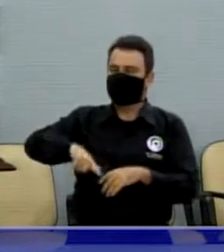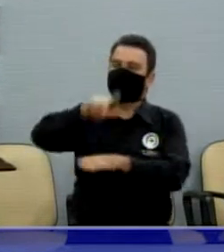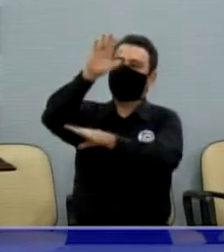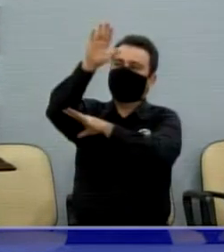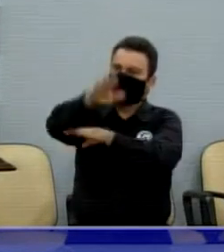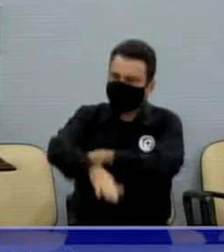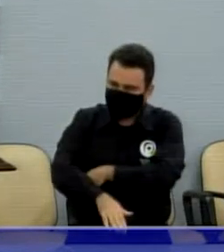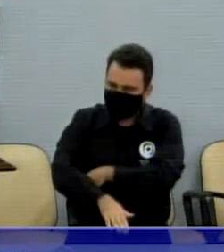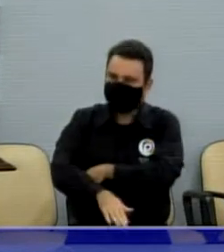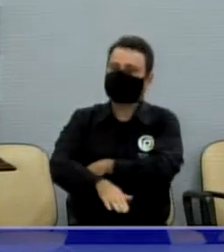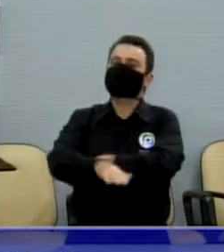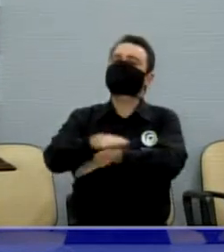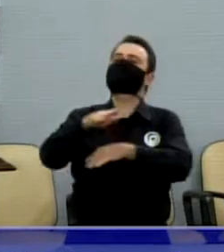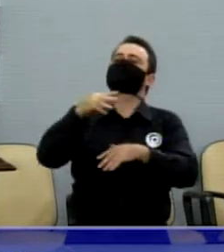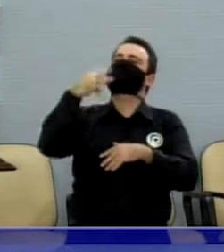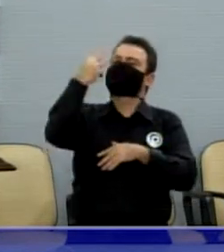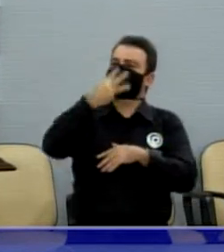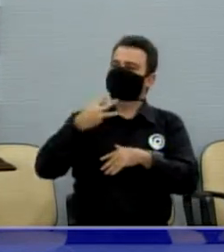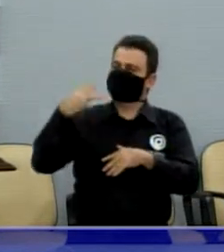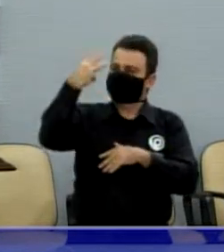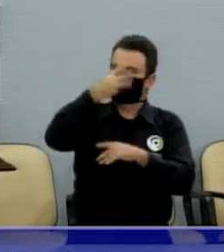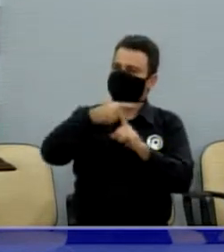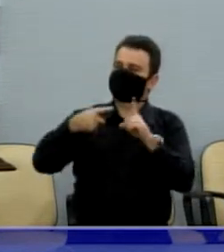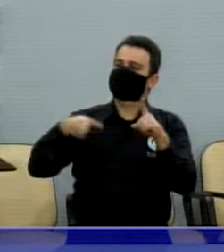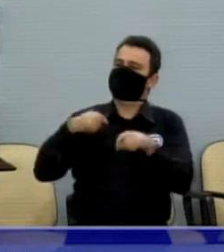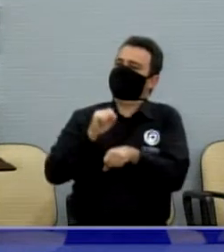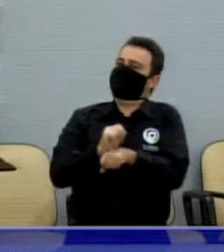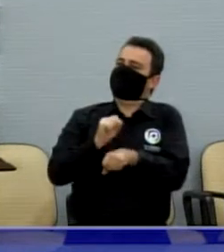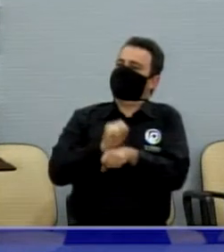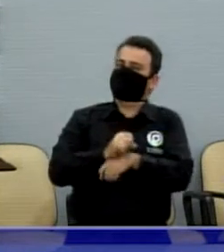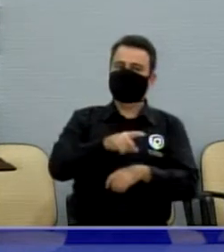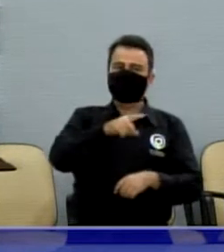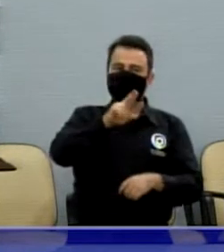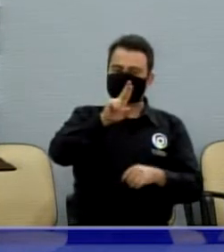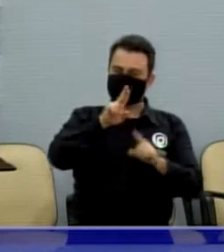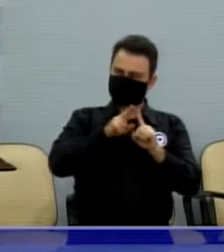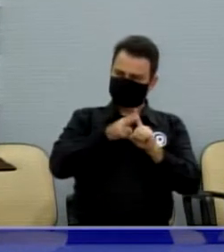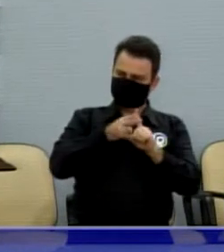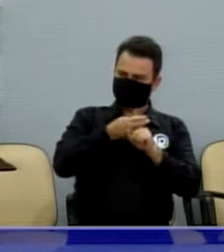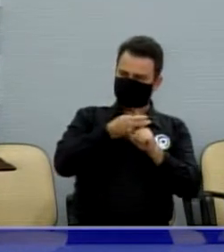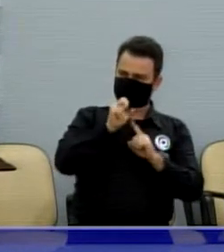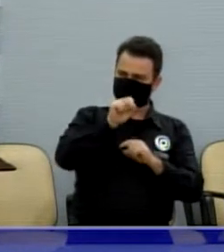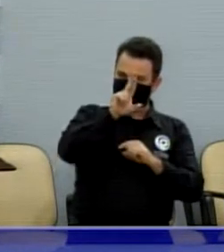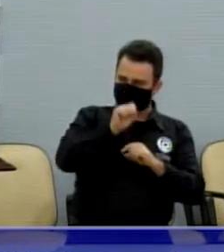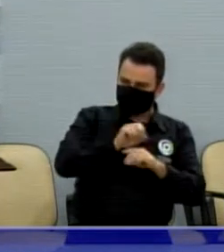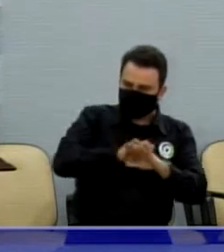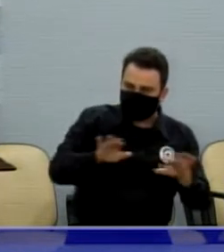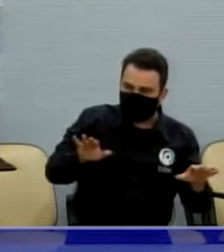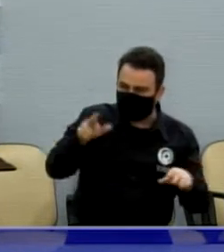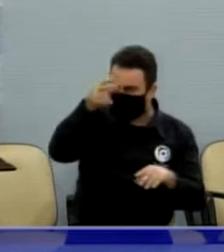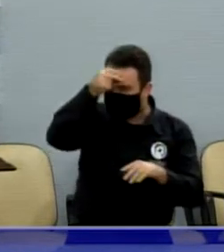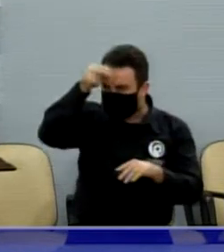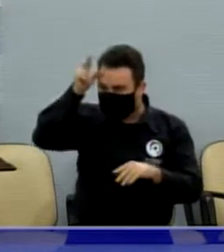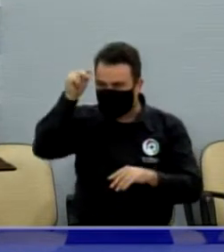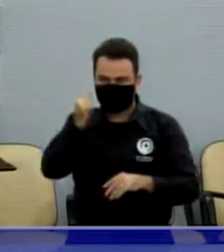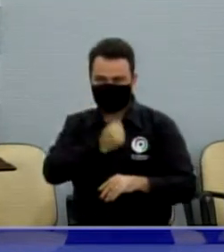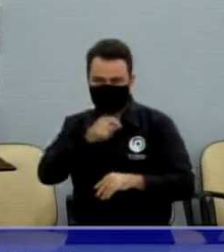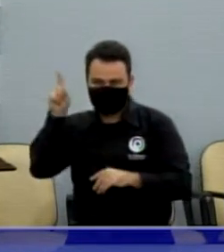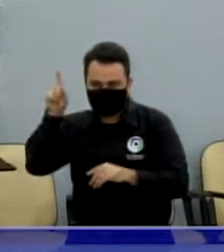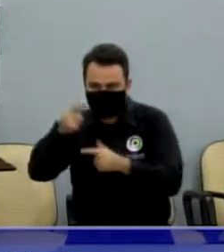meia. Então, assim, não é só o SUS, não é só o prefeito Edinho Araújo, que está com problema não. O hospital,